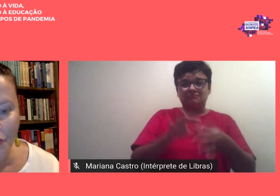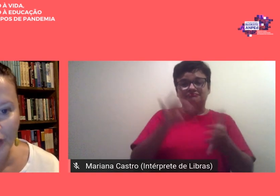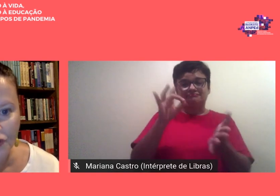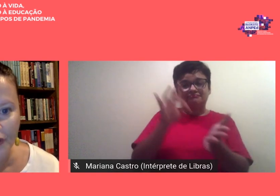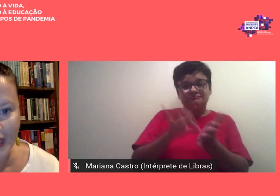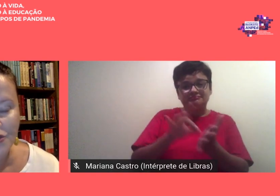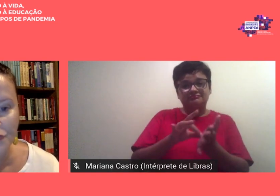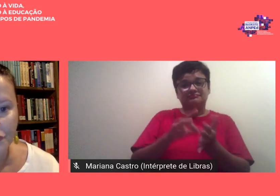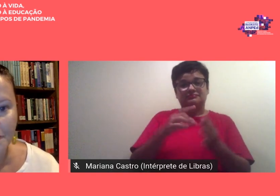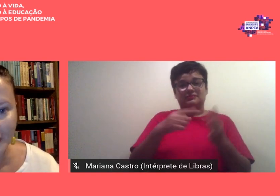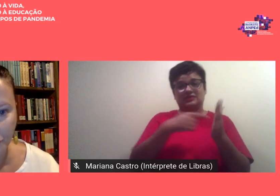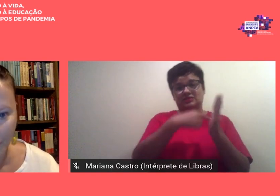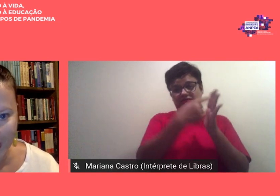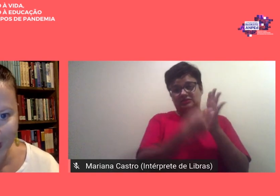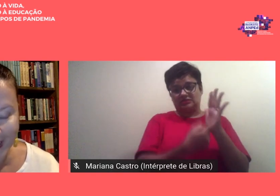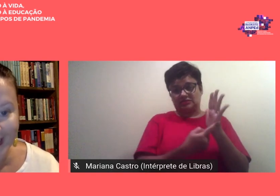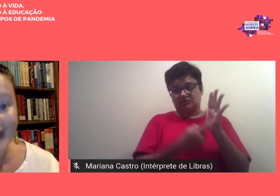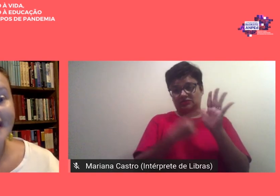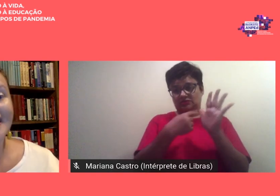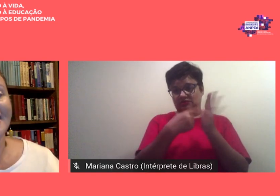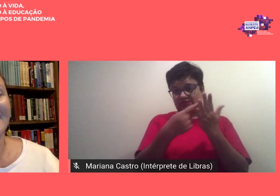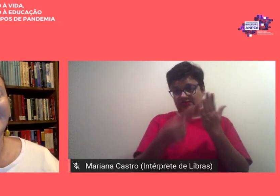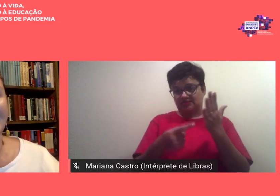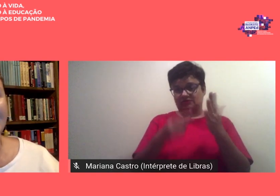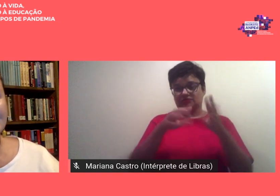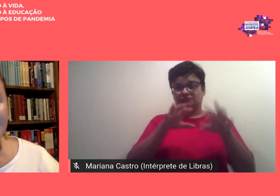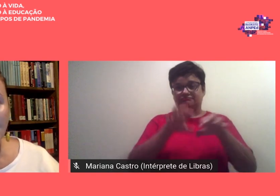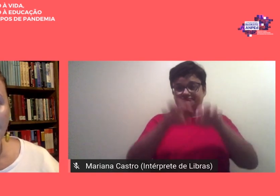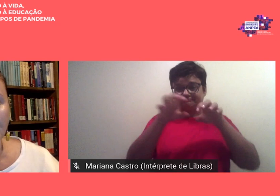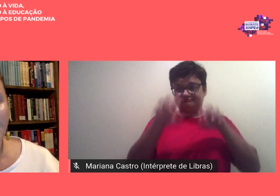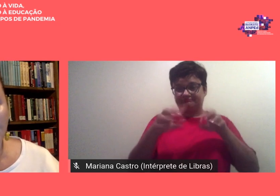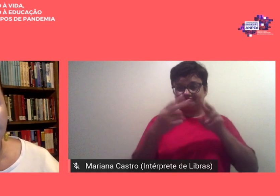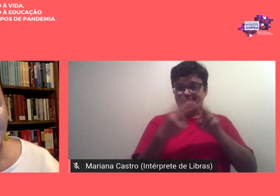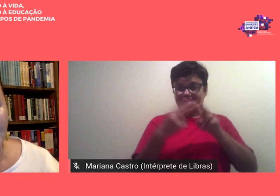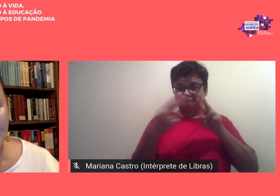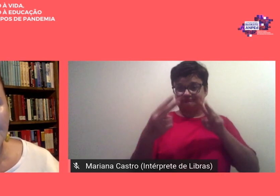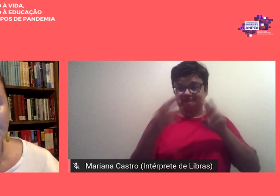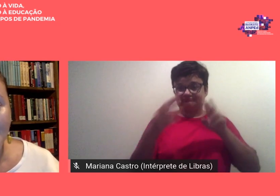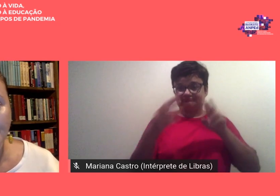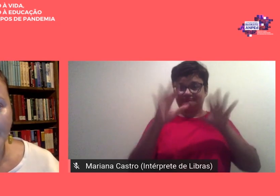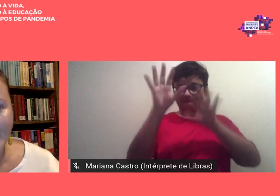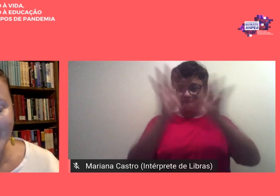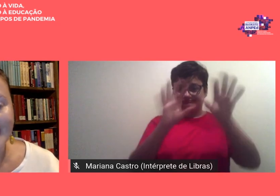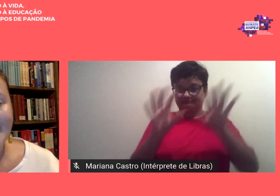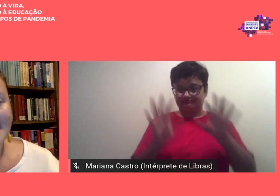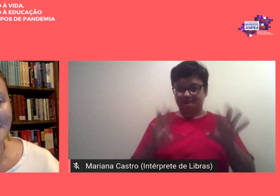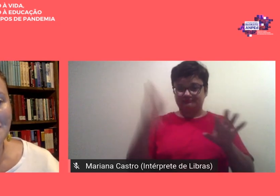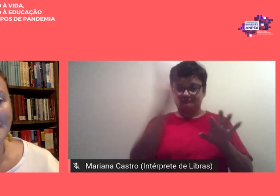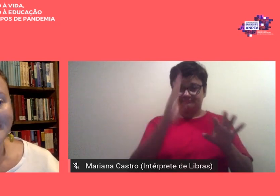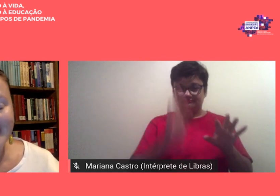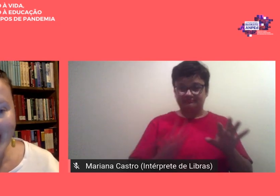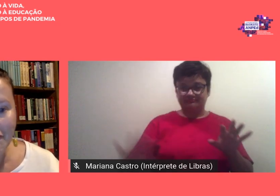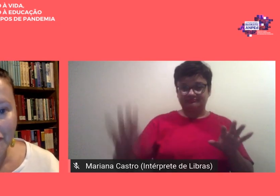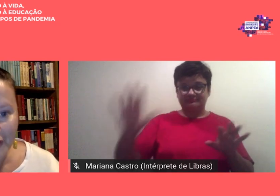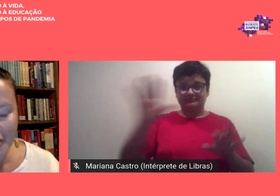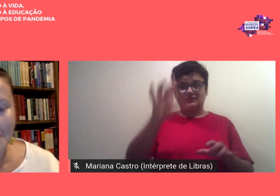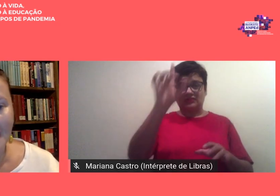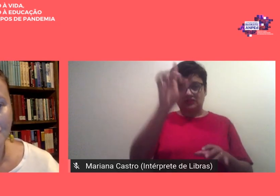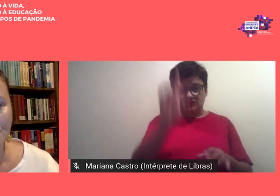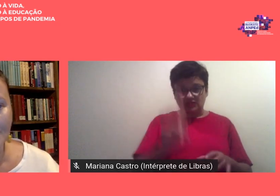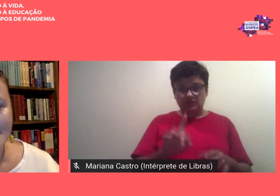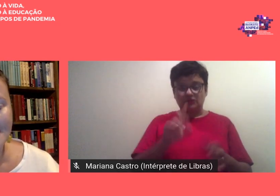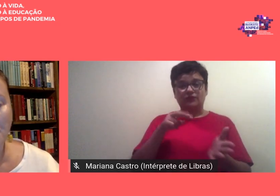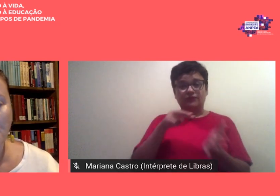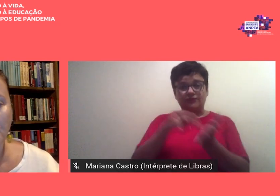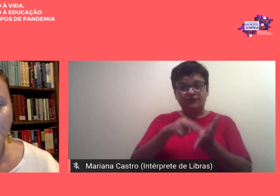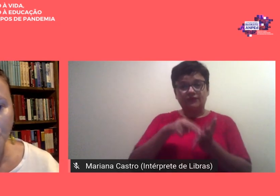cinco regionais no formato online segundo obviamente a diretoria que mantém firme